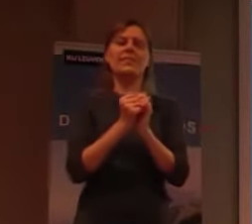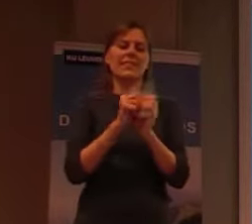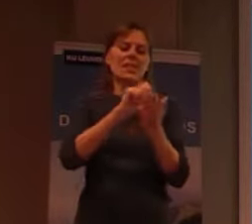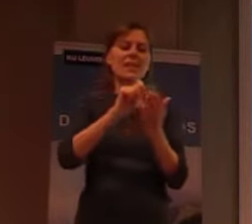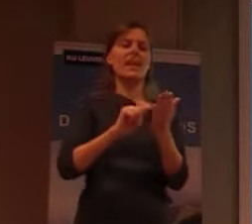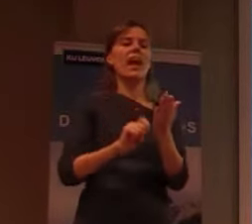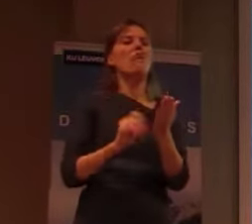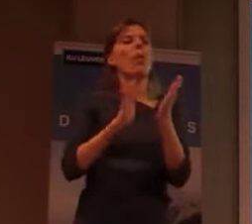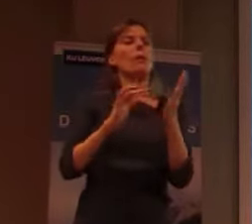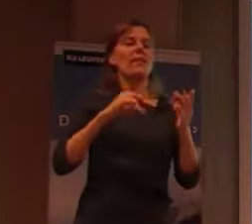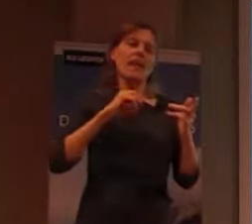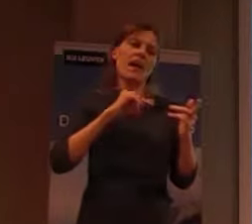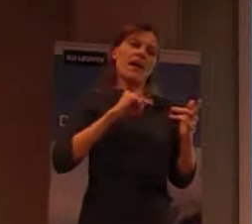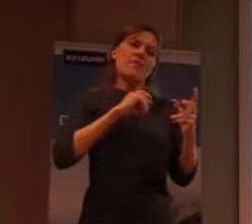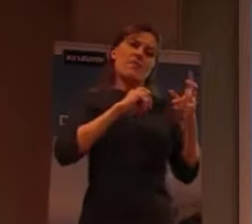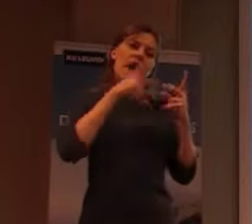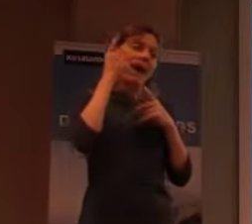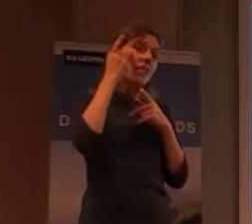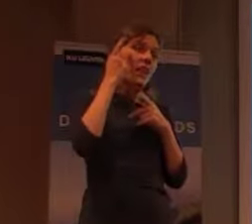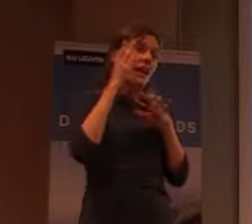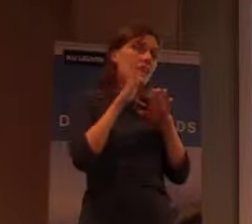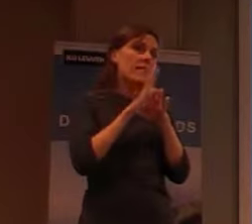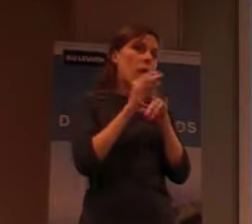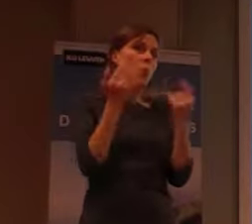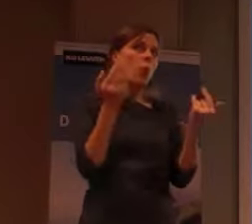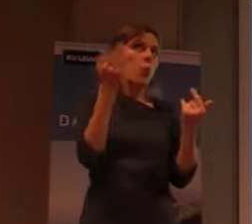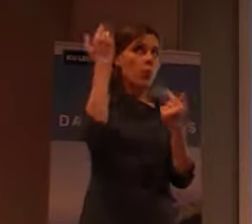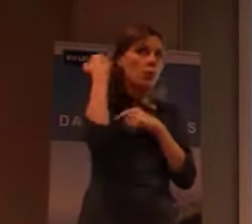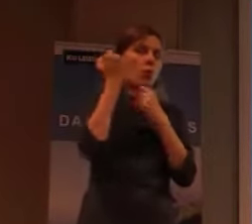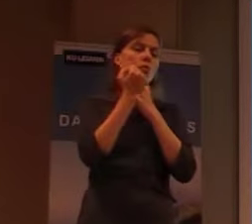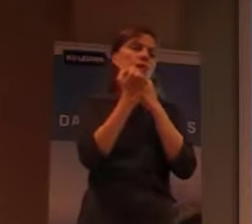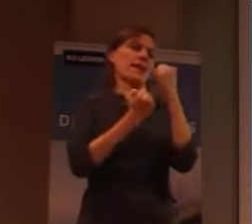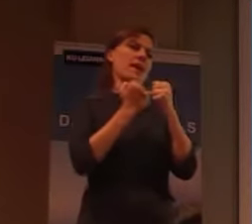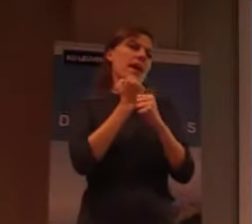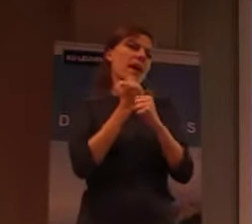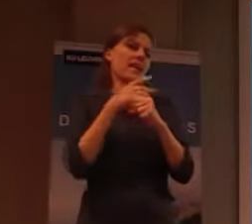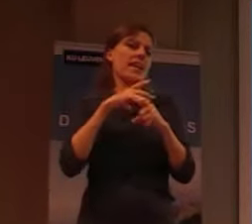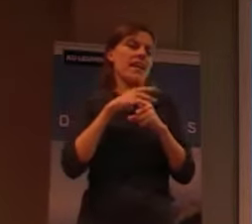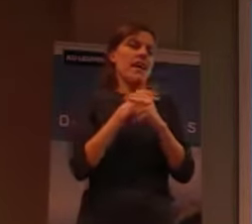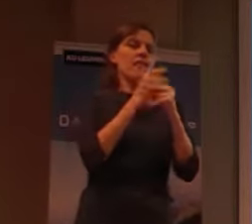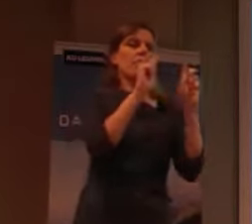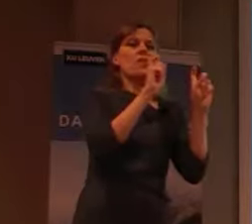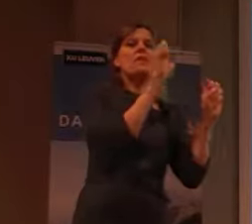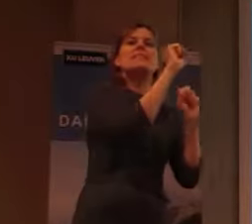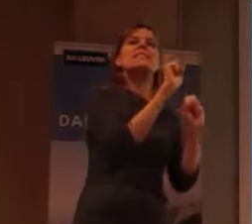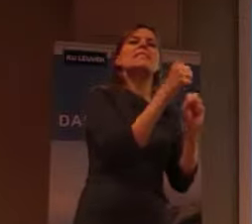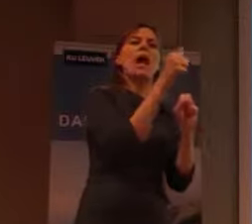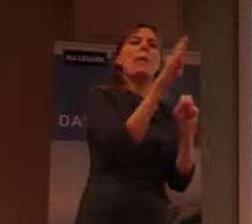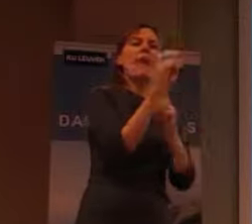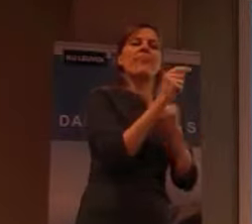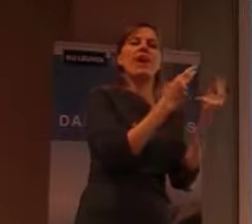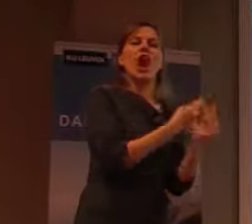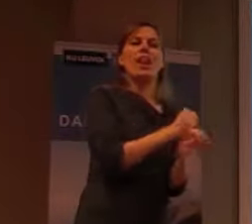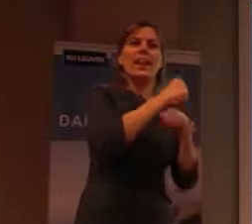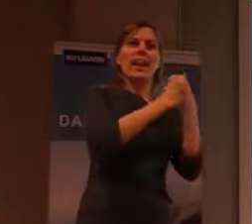van de ervaring die hij opdeed vorig Academia, toen hij tijdens zijn sabbatical de wereld zowat